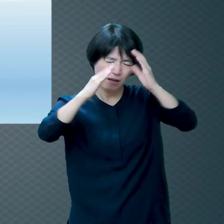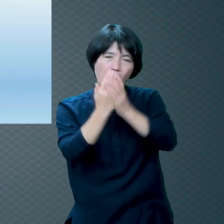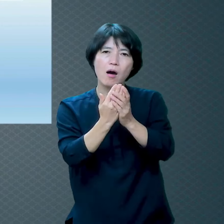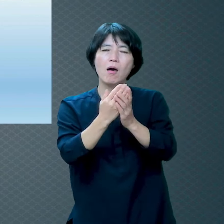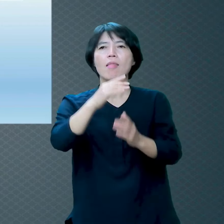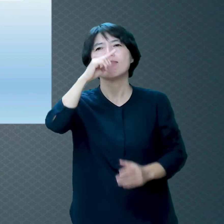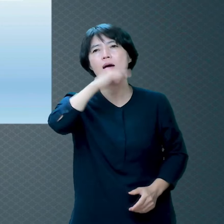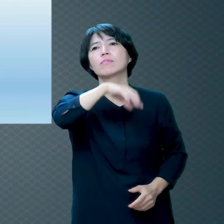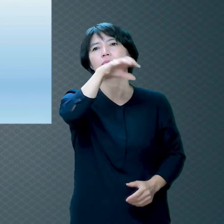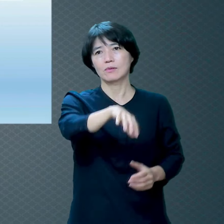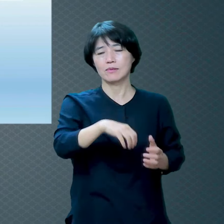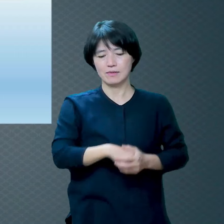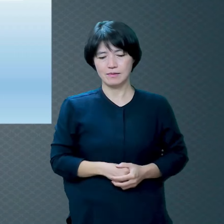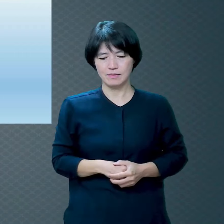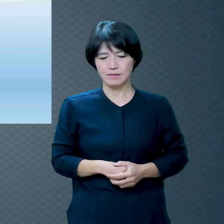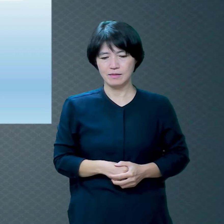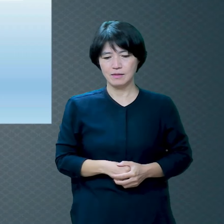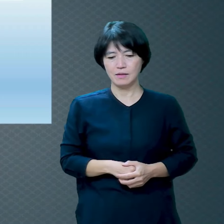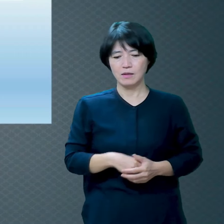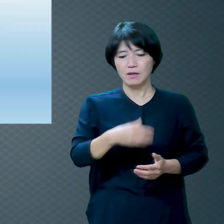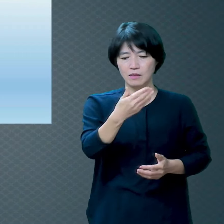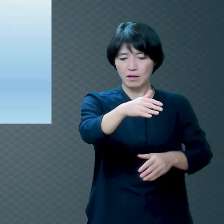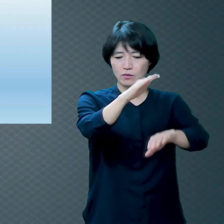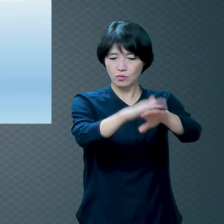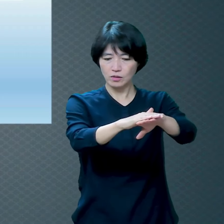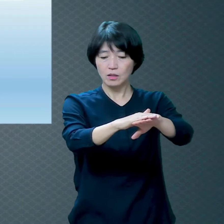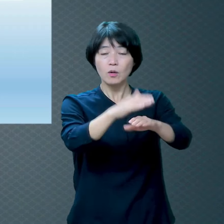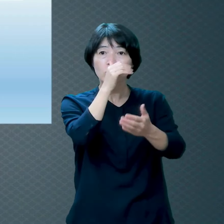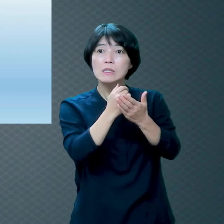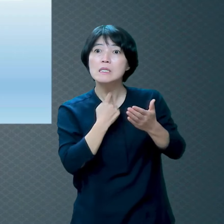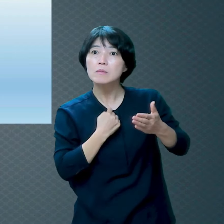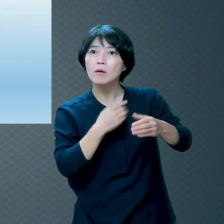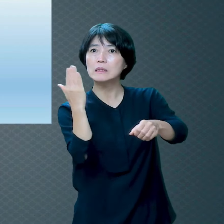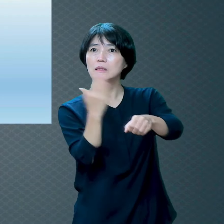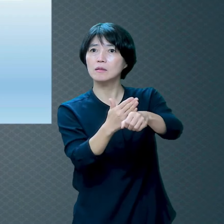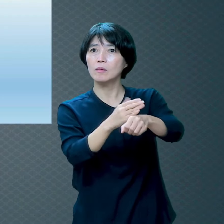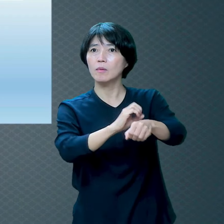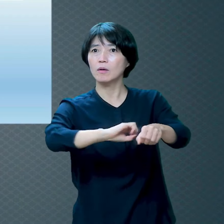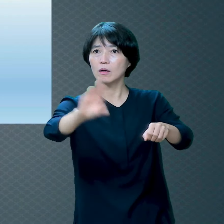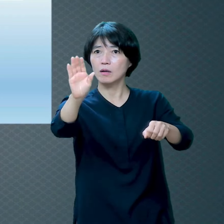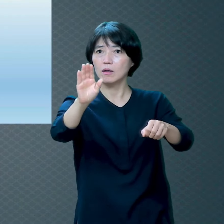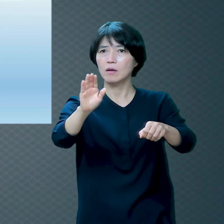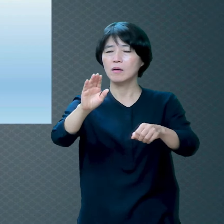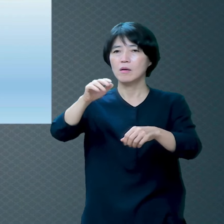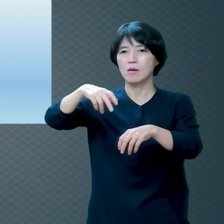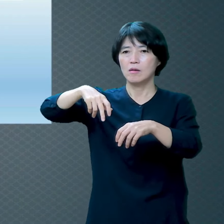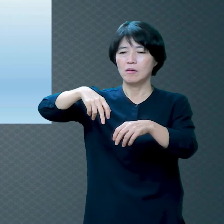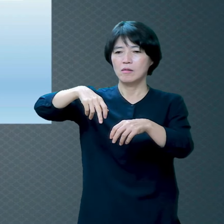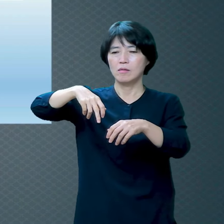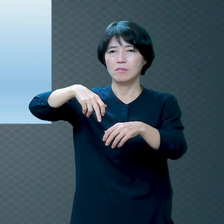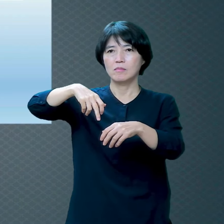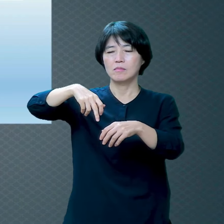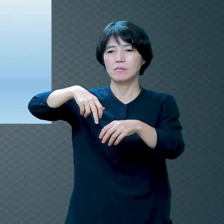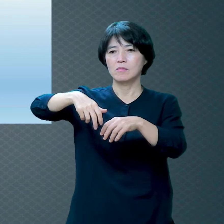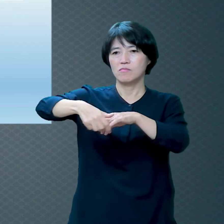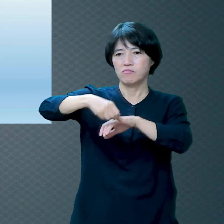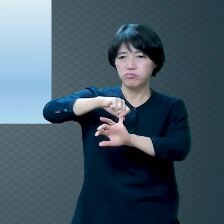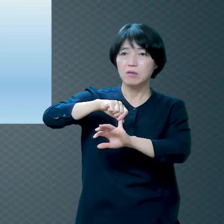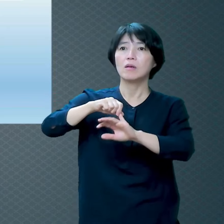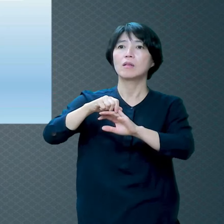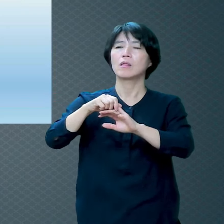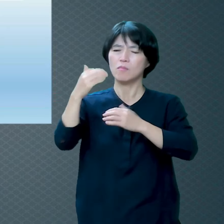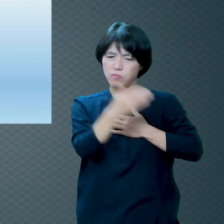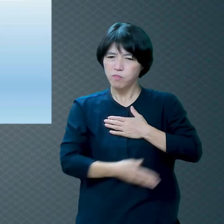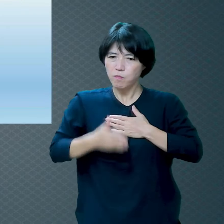만일 내 손이 너를 범죄케 하거든 찍어버리라 불구자로 영생에 들어가는 것이 두 손을 가지고